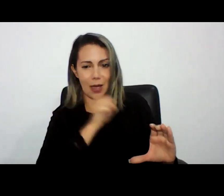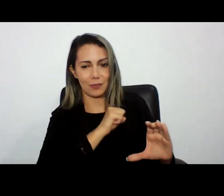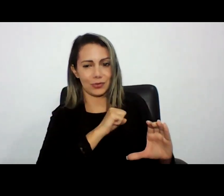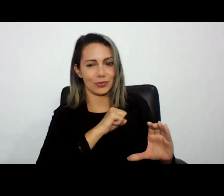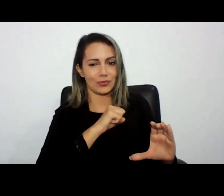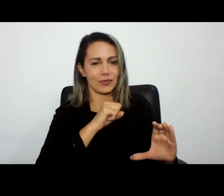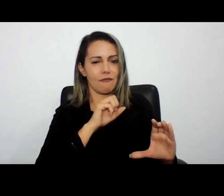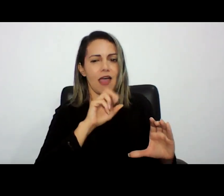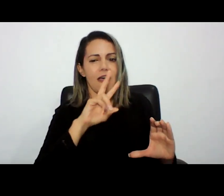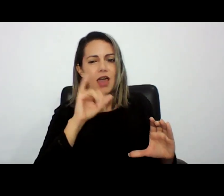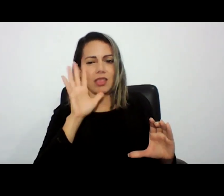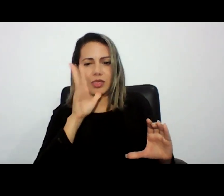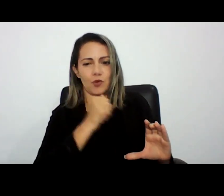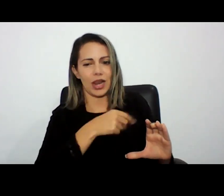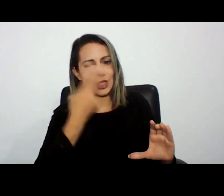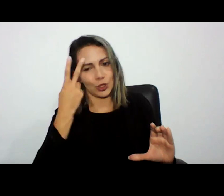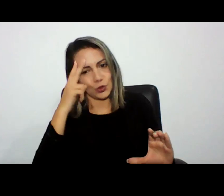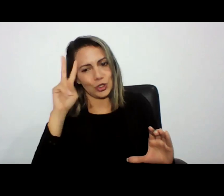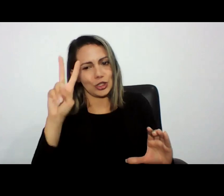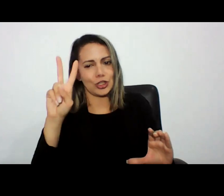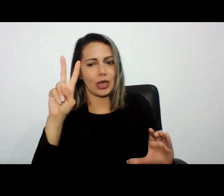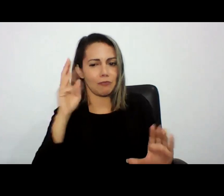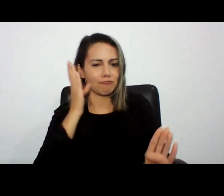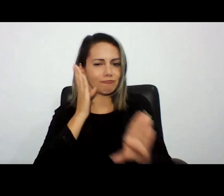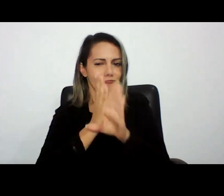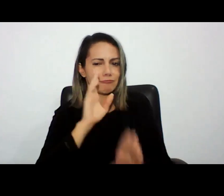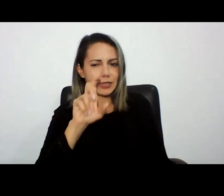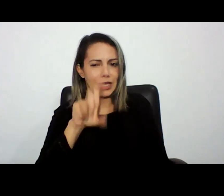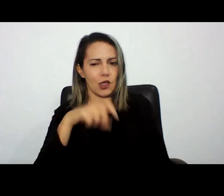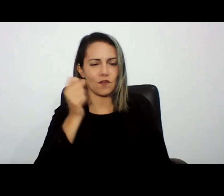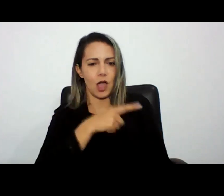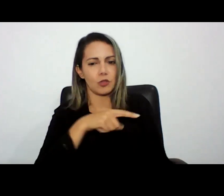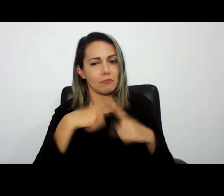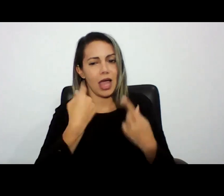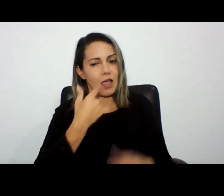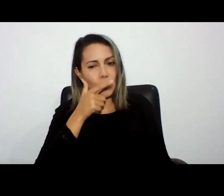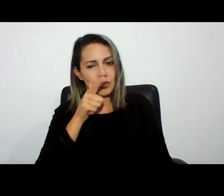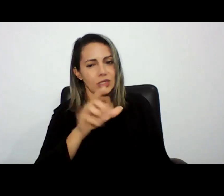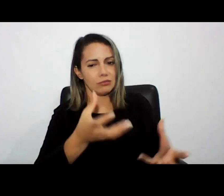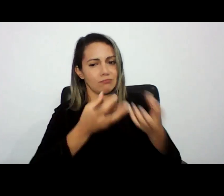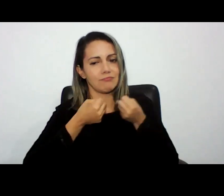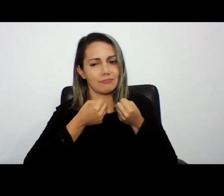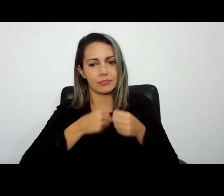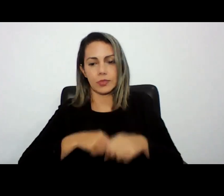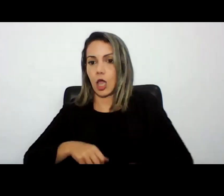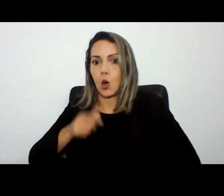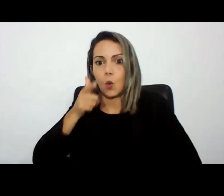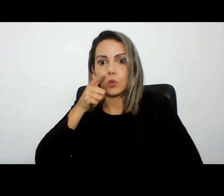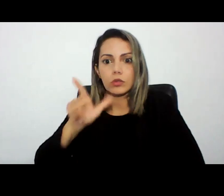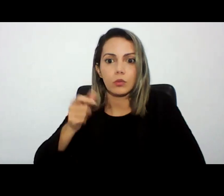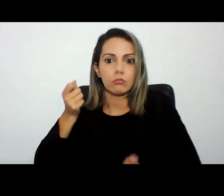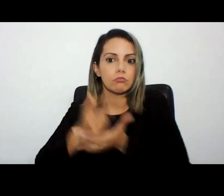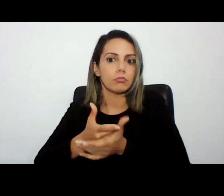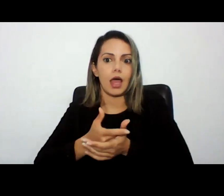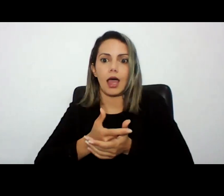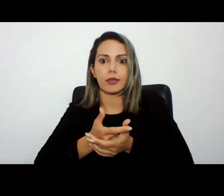vai detectar que o cartão não é válido mas o produto já foi enviado para mim e ele comprou coisa assim Playstation eu não sei nem qual Playstation a